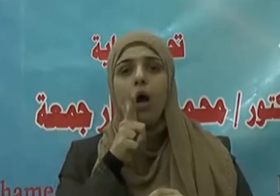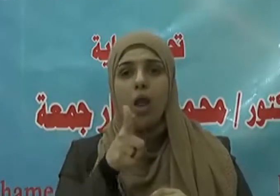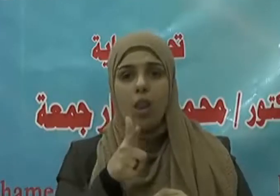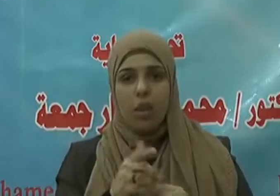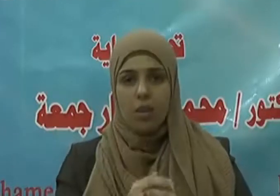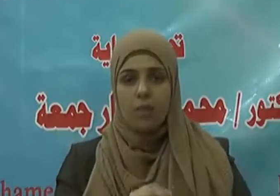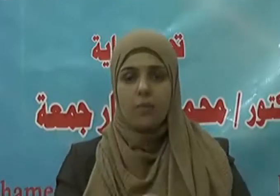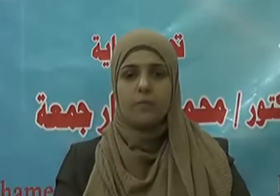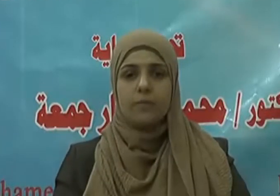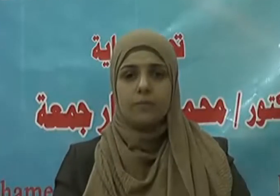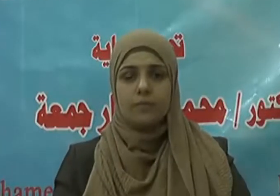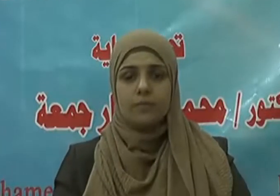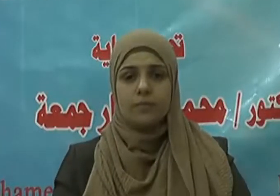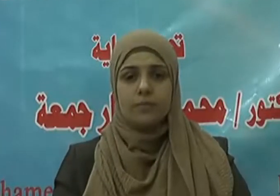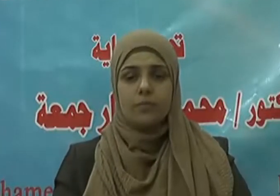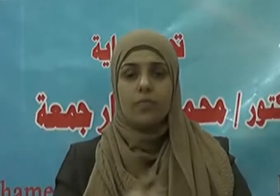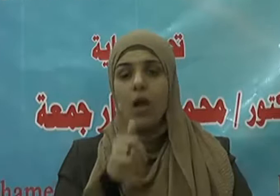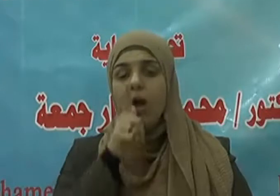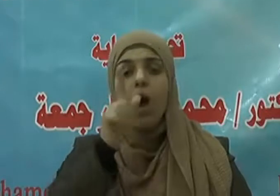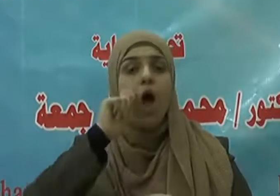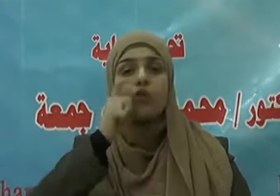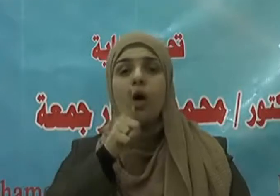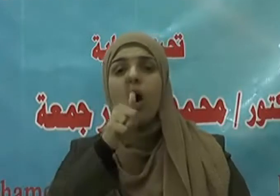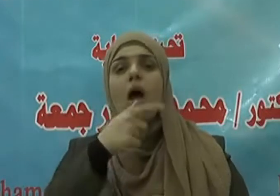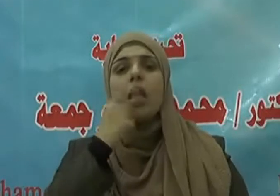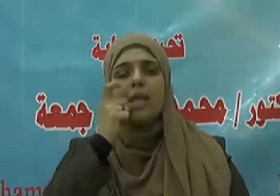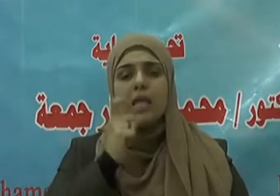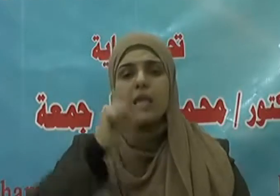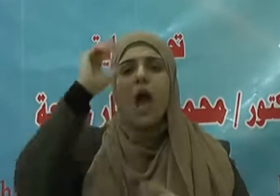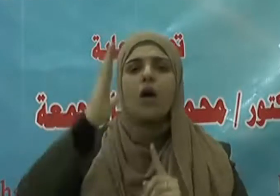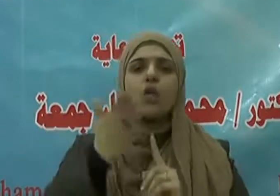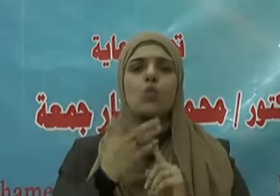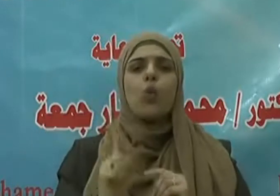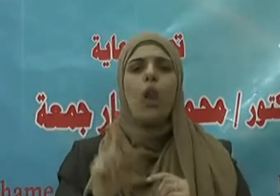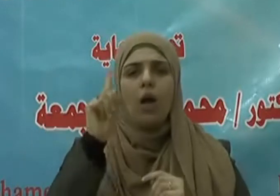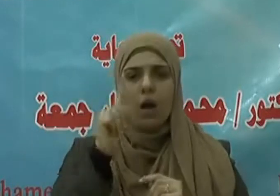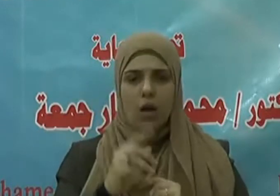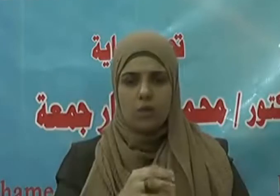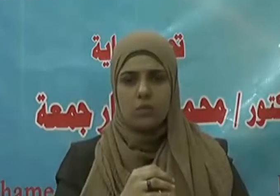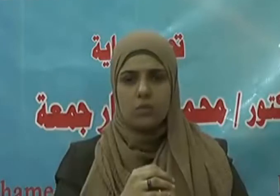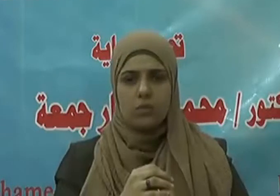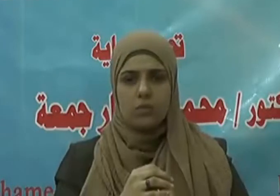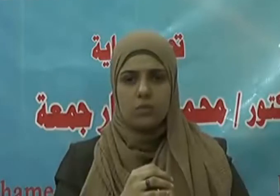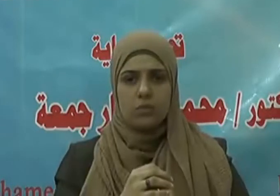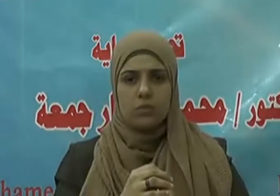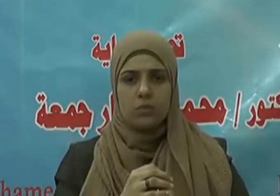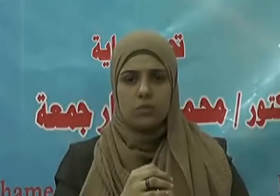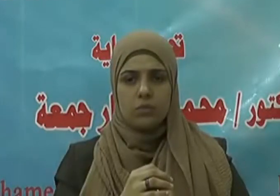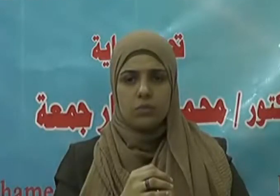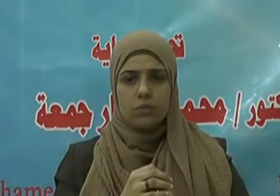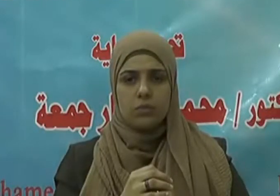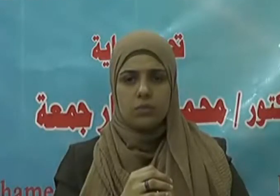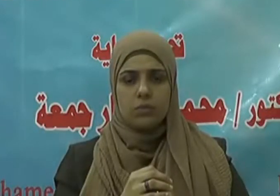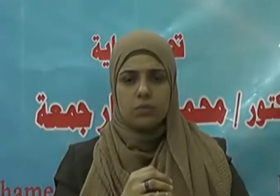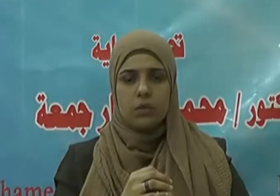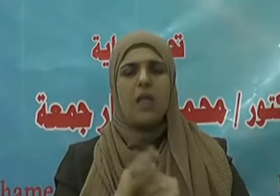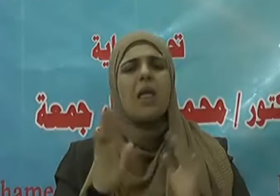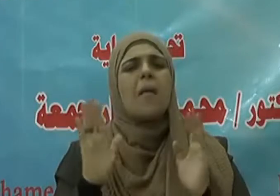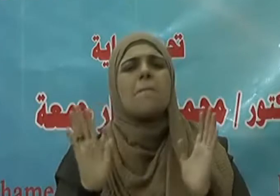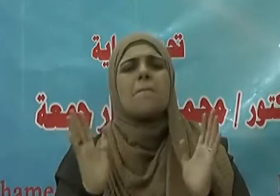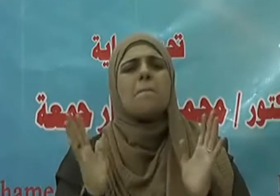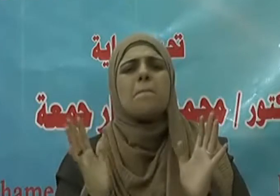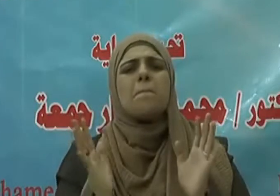ضرر ولا ضرار وكما عني الإسلام بالنظافة الشخصية عني